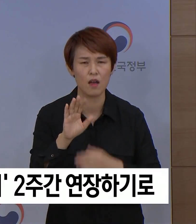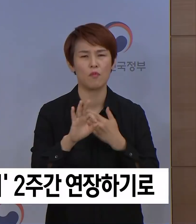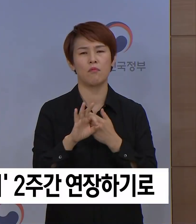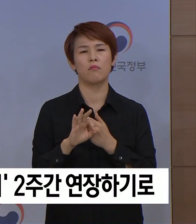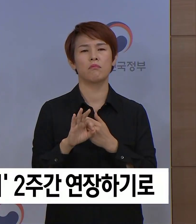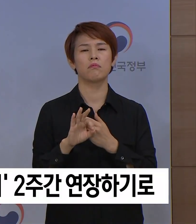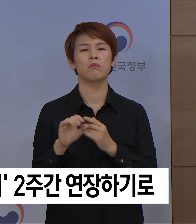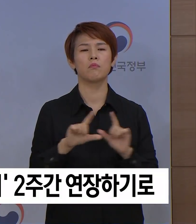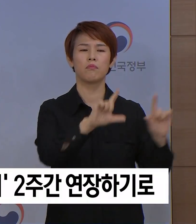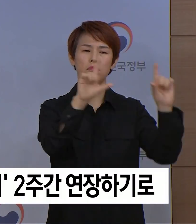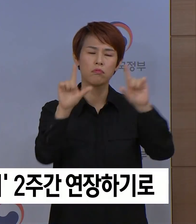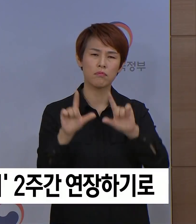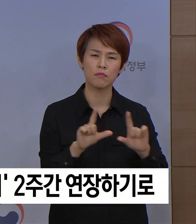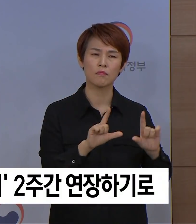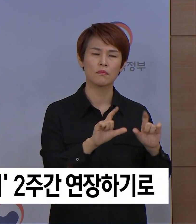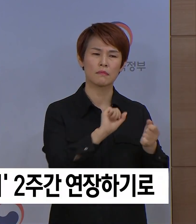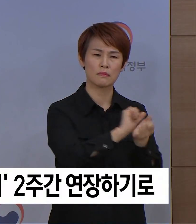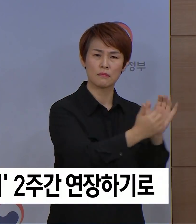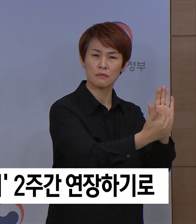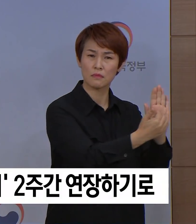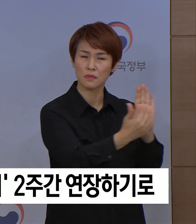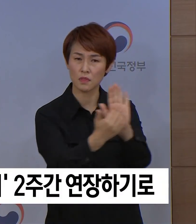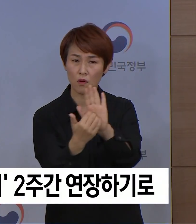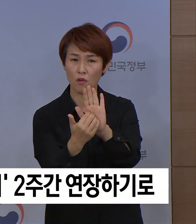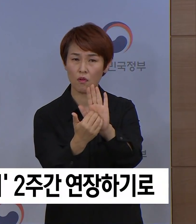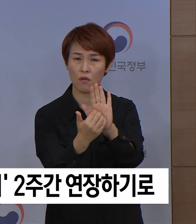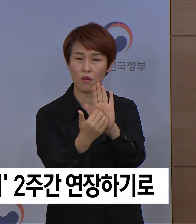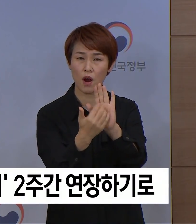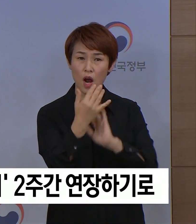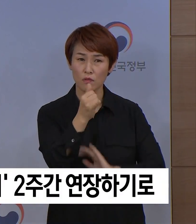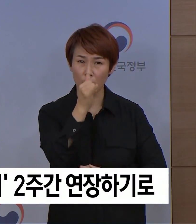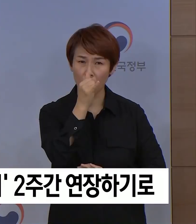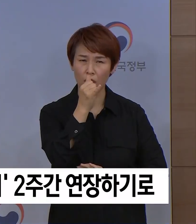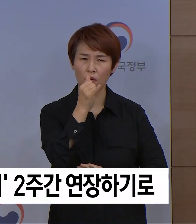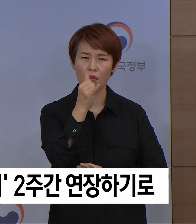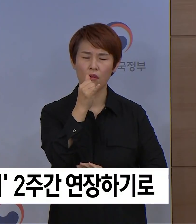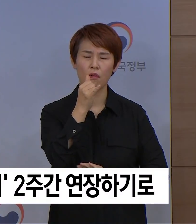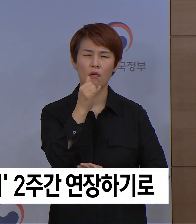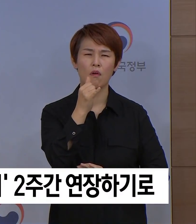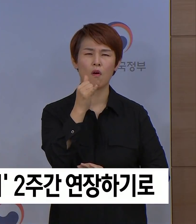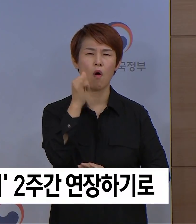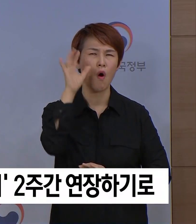방역을 함께하는 생활방역 체계로의 전환도 멀어질 수밖에 없습니다.